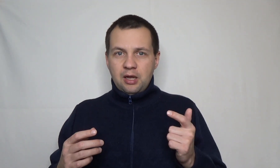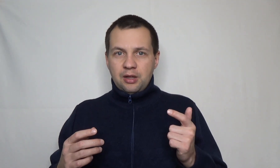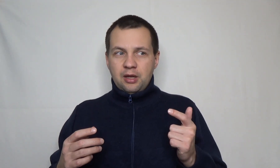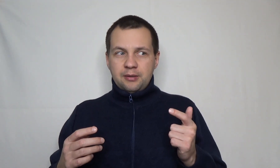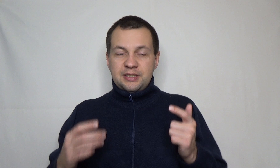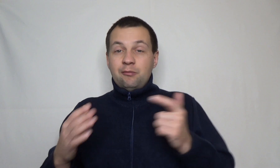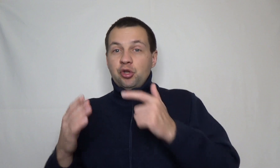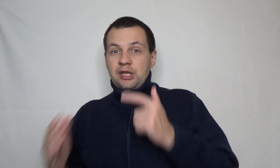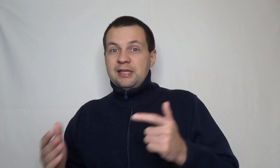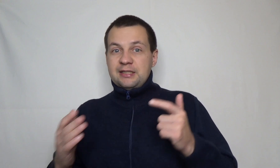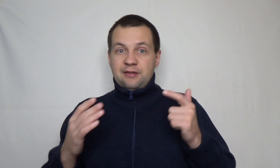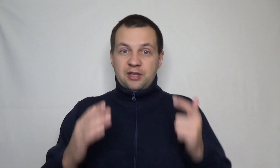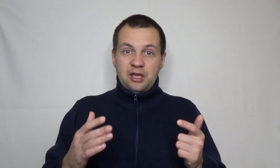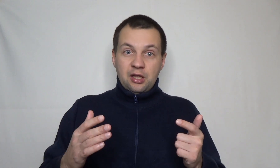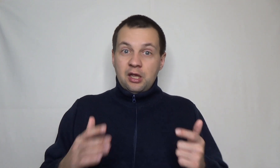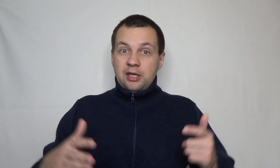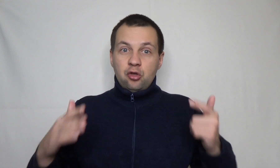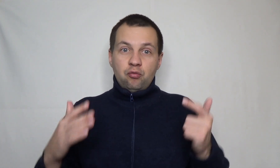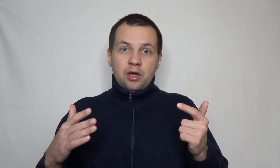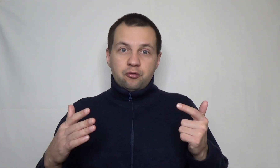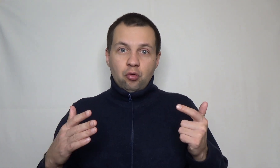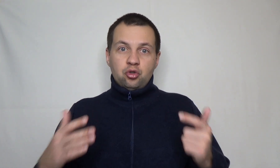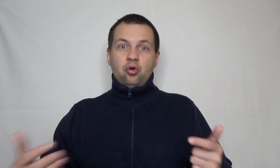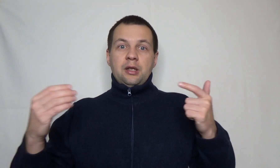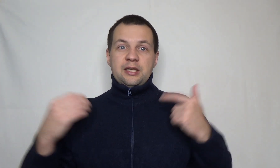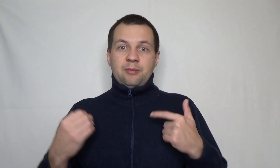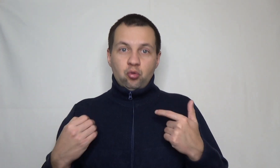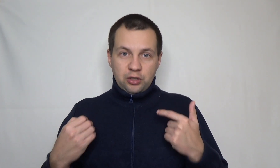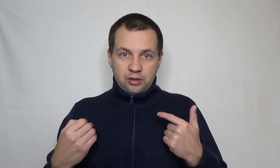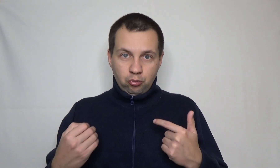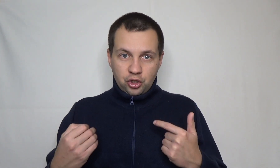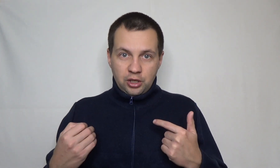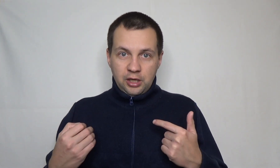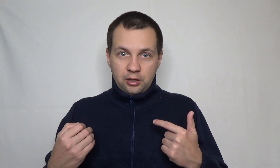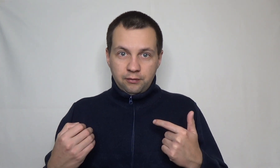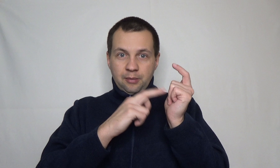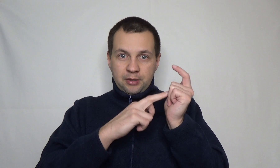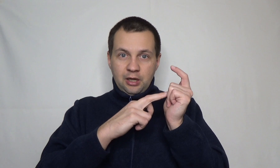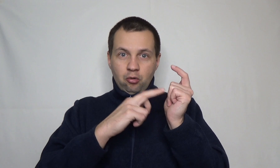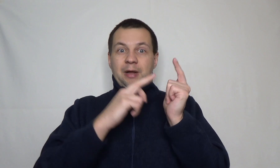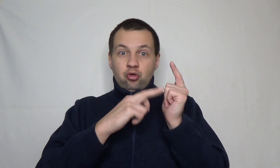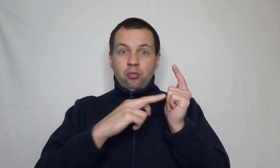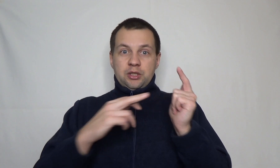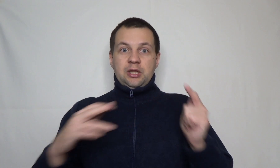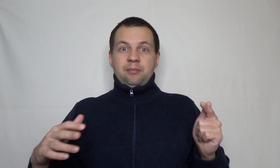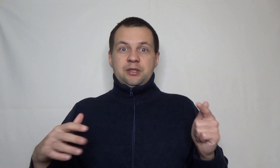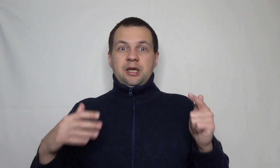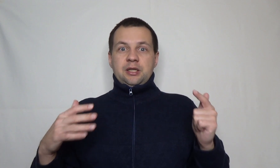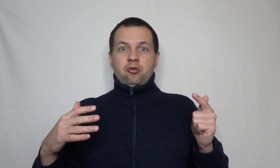она сегодня, и завтра нет. Я не уверен в том, что я смогу завтра получать клиентов. Капитал подумать, и дал бы некое такое